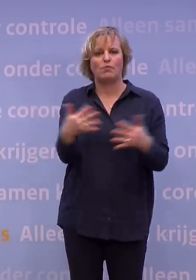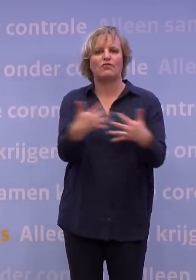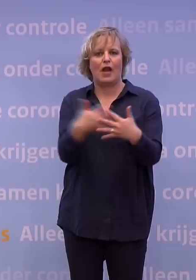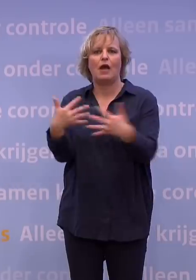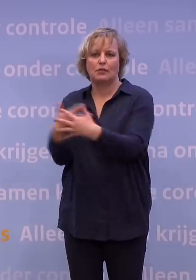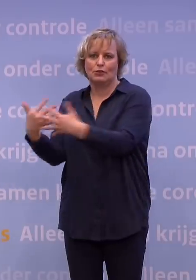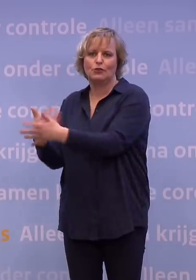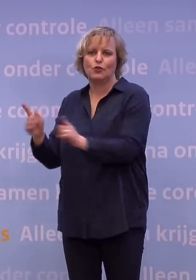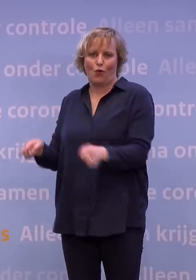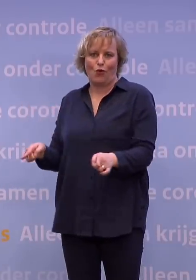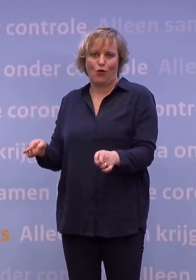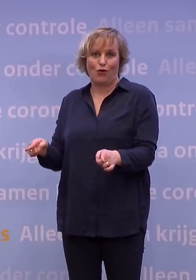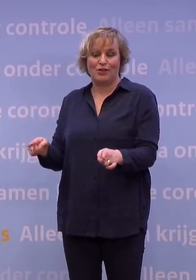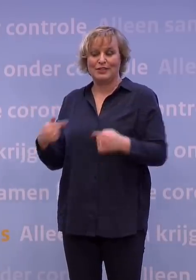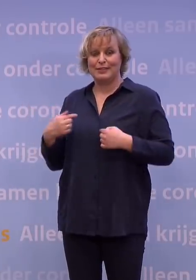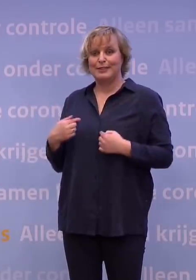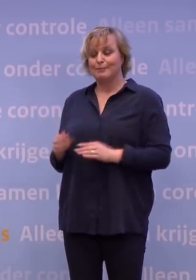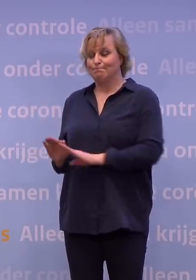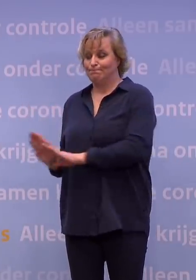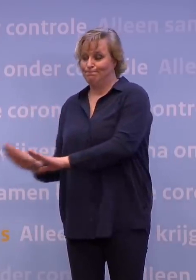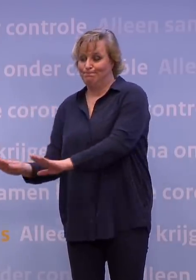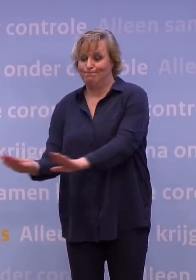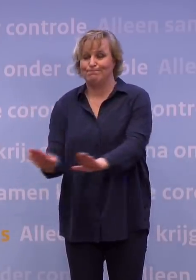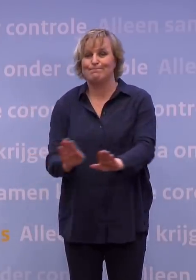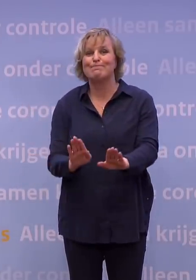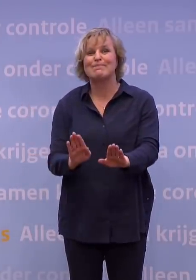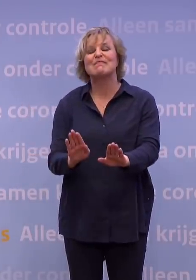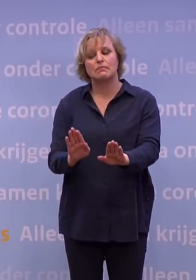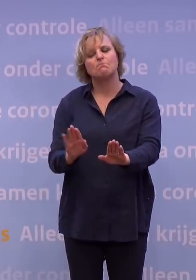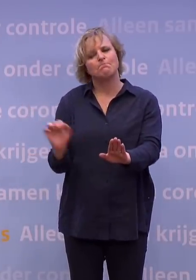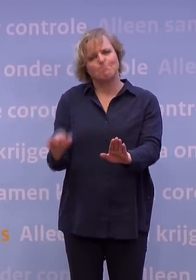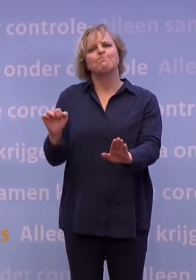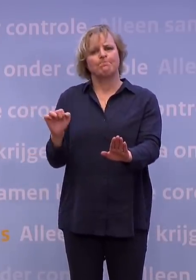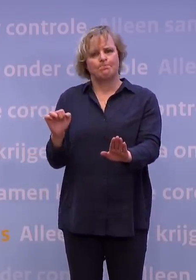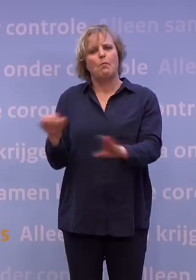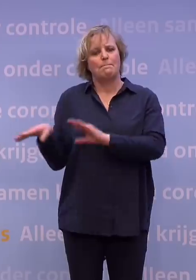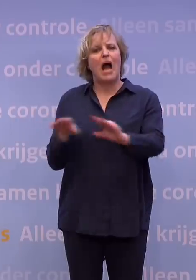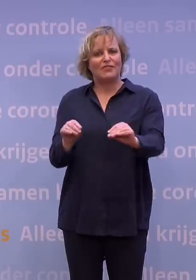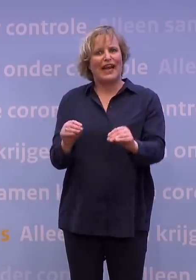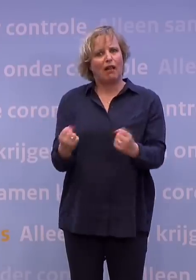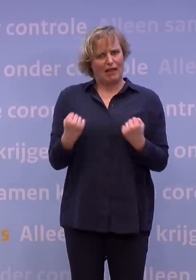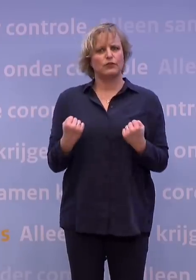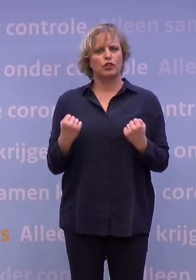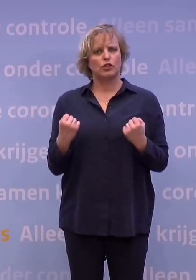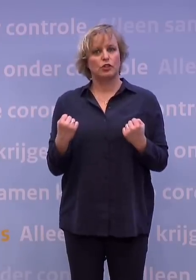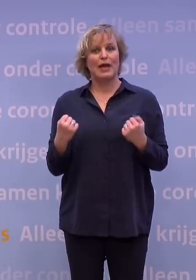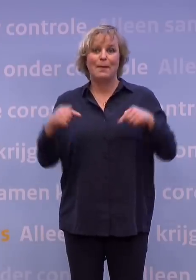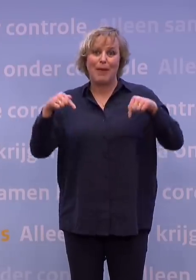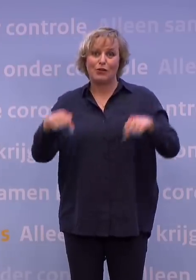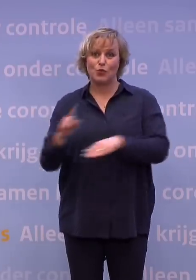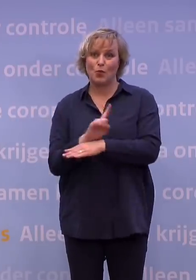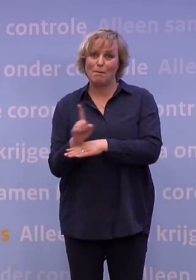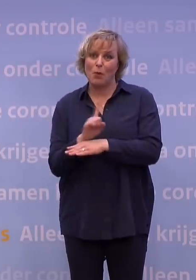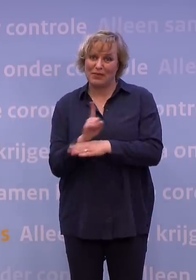En mijn oproep aan al die fracties is om te zien, ja, dit is een hele heftige maatregel, maar we zitten op dit moment op een cruciaal